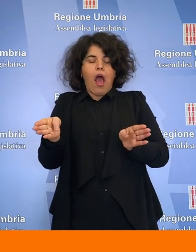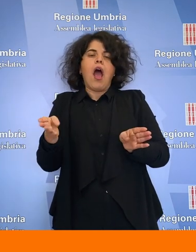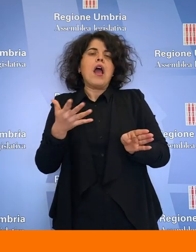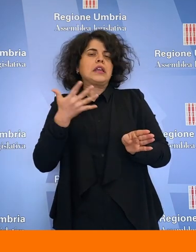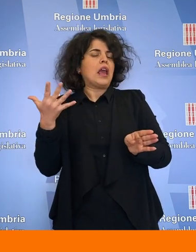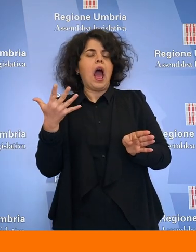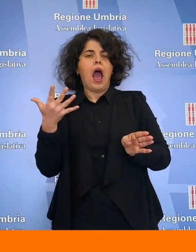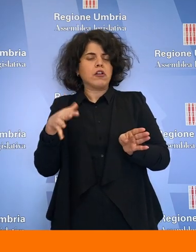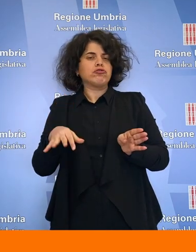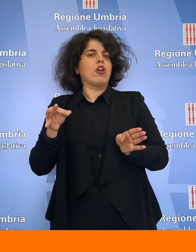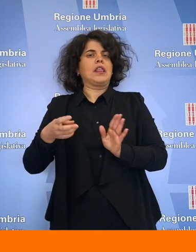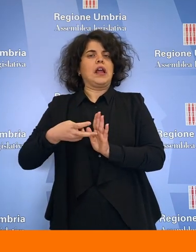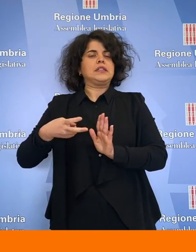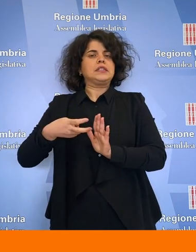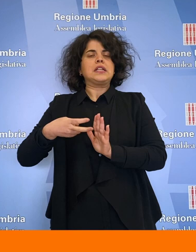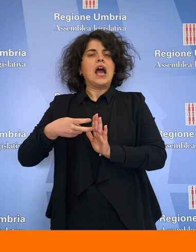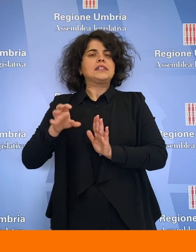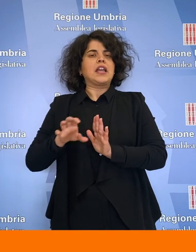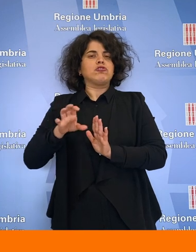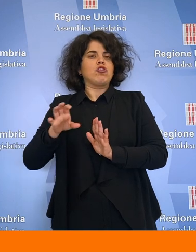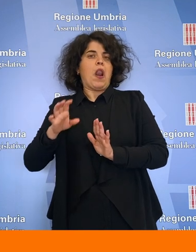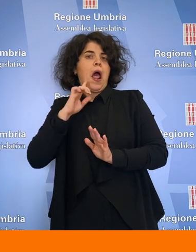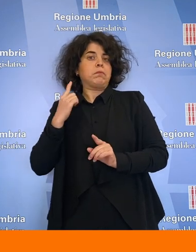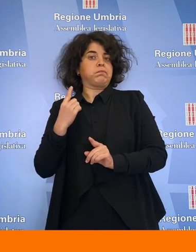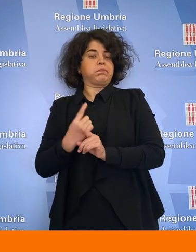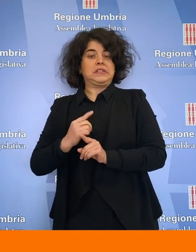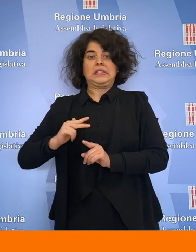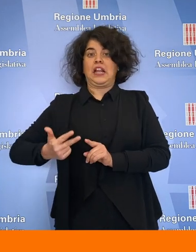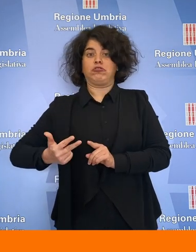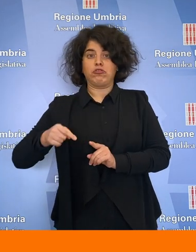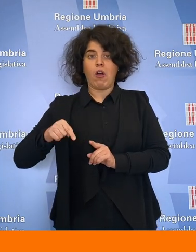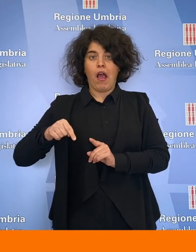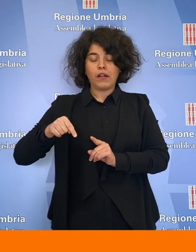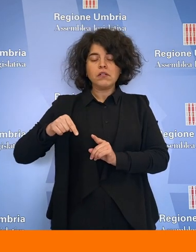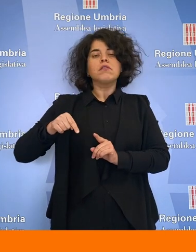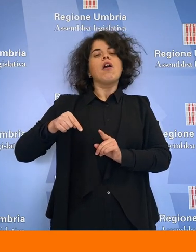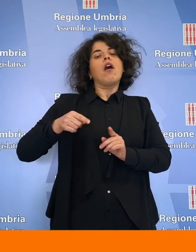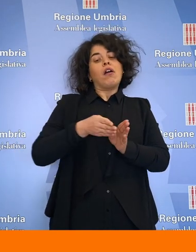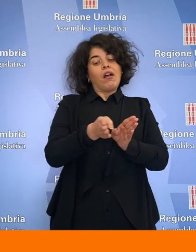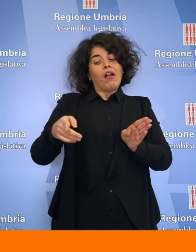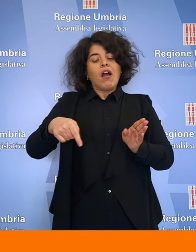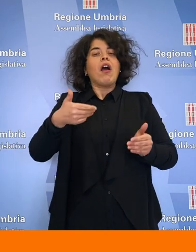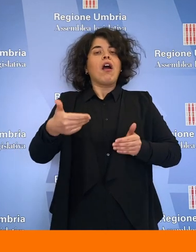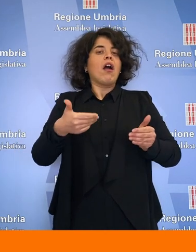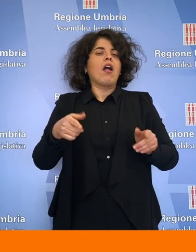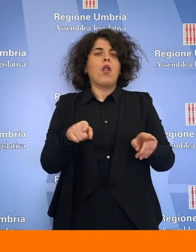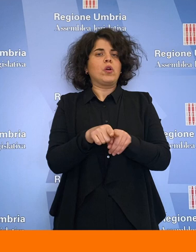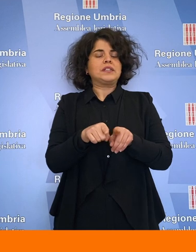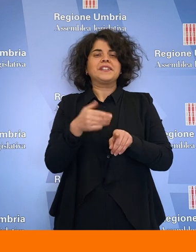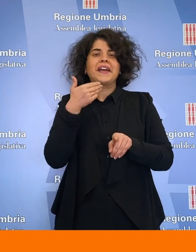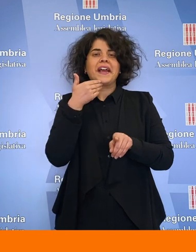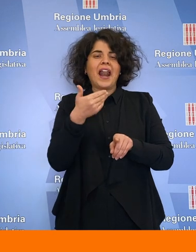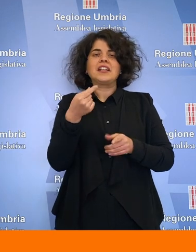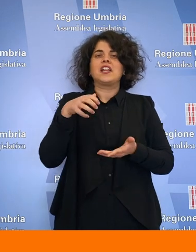scelta del non incremento della tassazione regionale per il terzo anno consecutivo, potrà essere portata avanti grazie alle